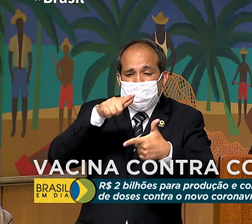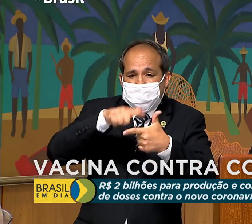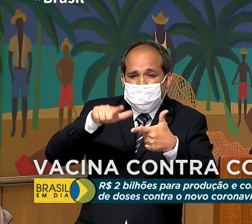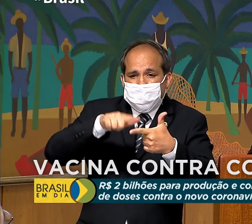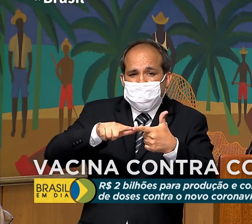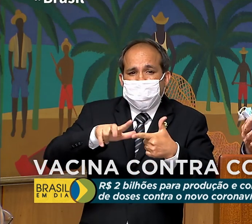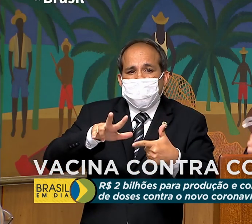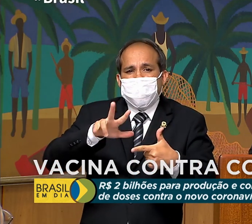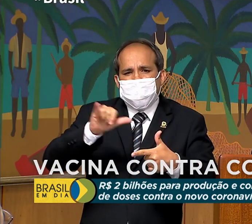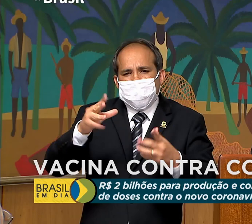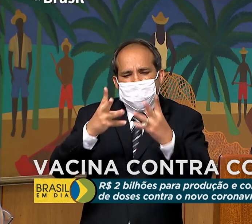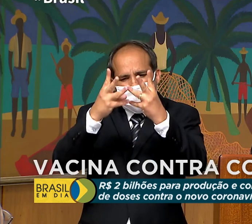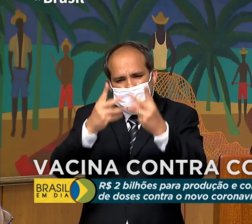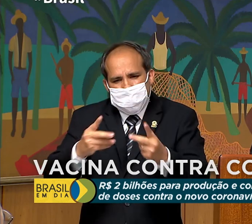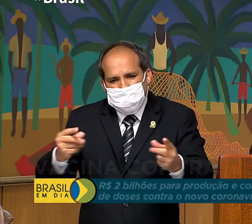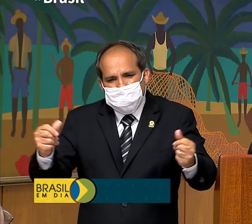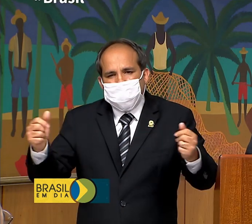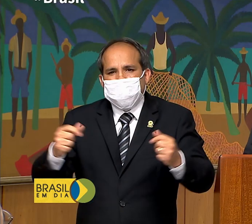vencido poucas semanas depois.